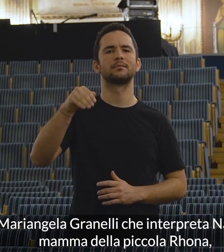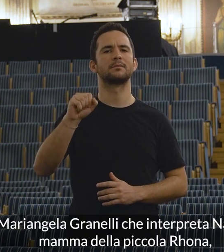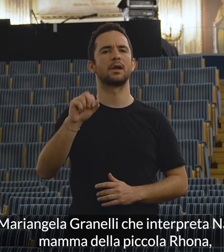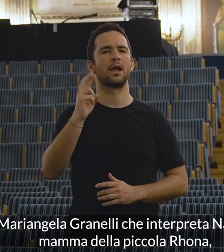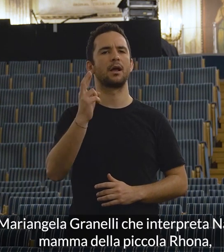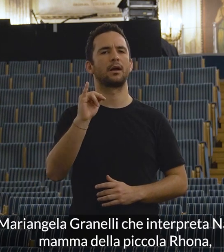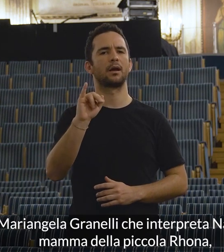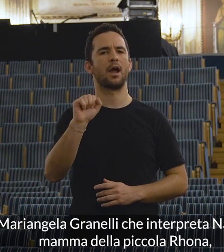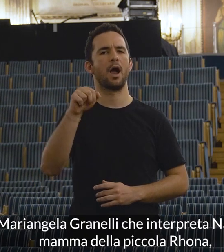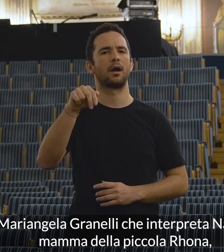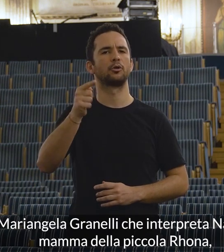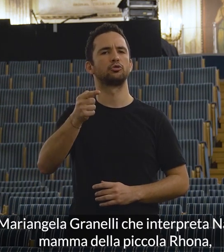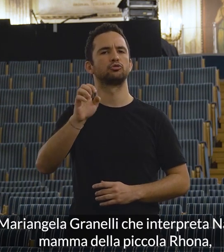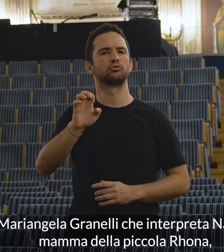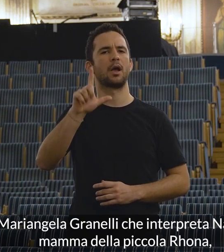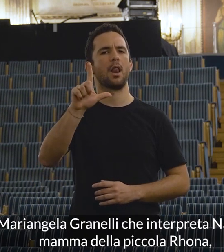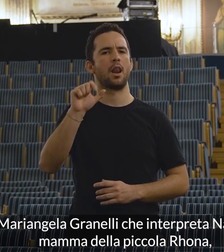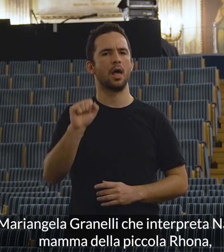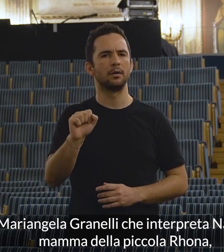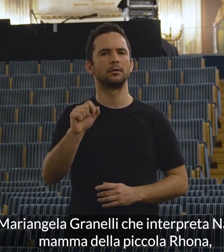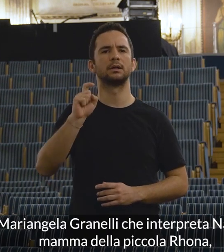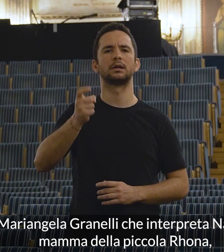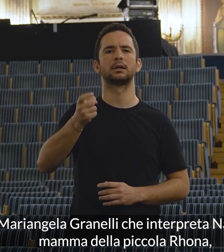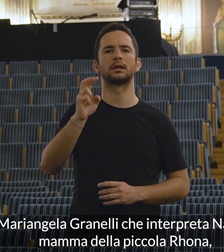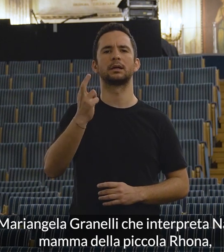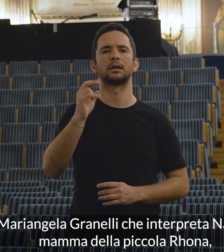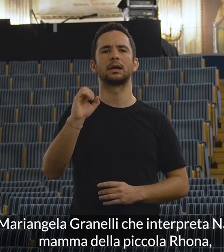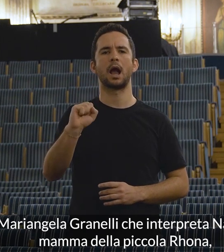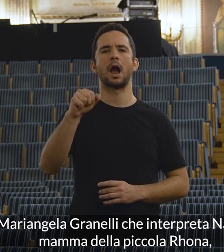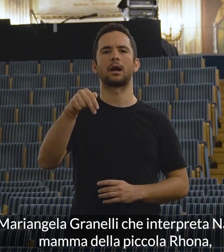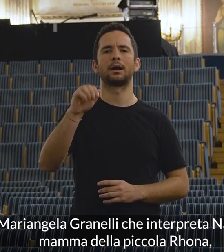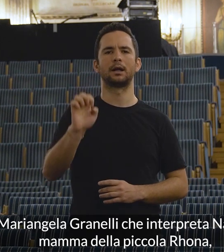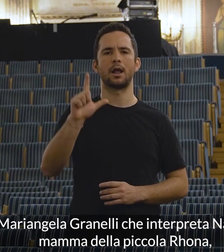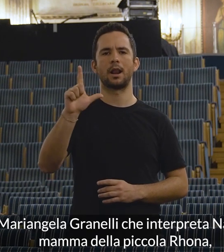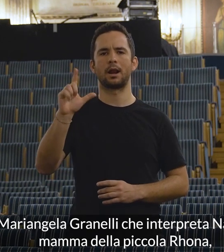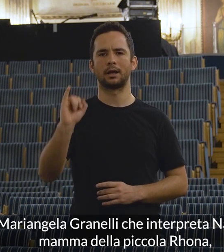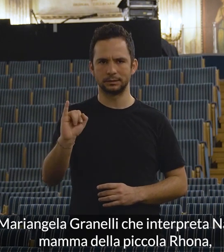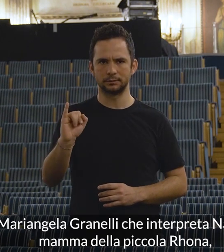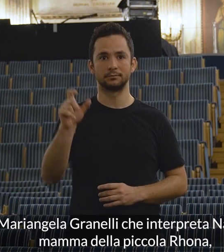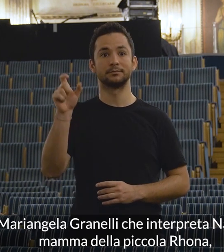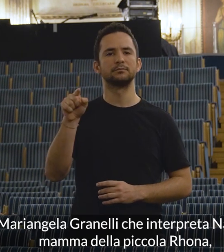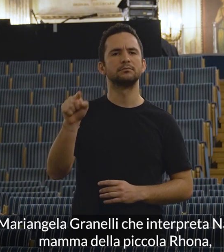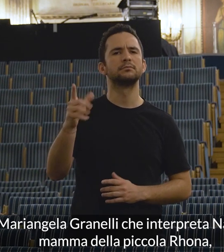Mariangela Granelli, che interpreta Nancy, mamma della piccola Rona.